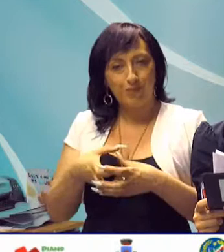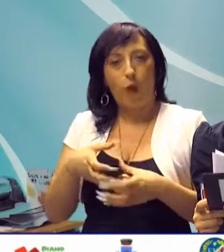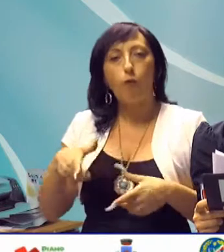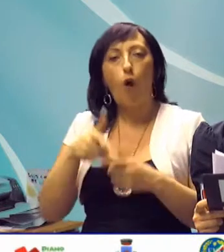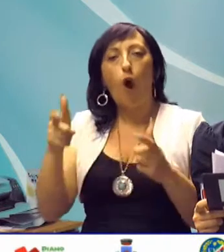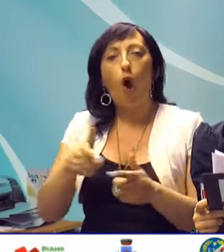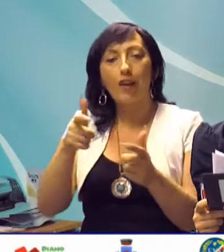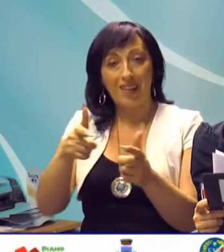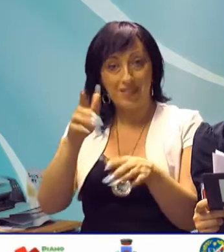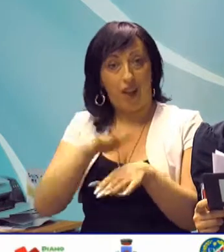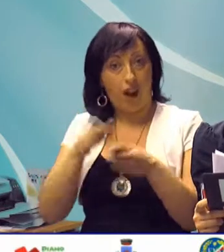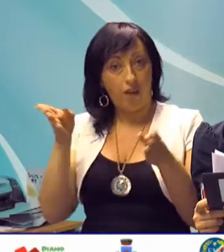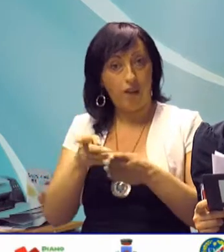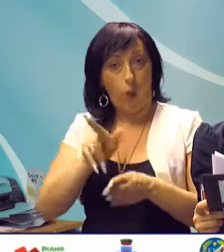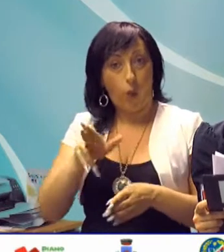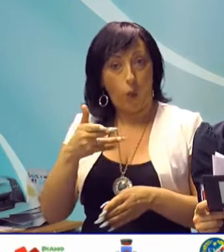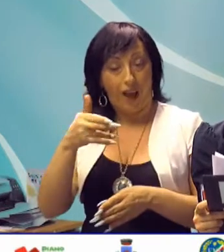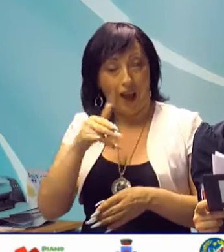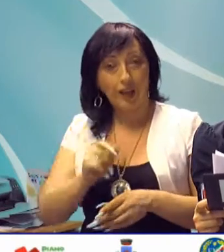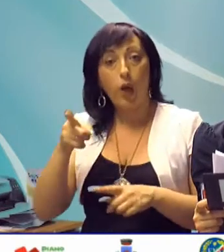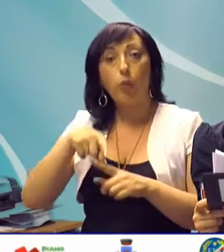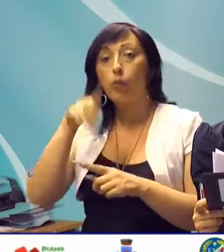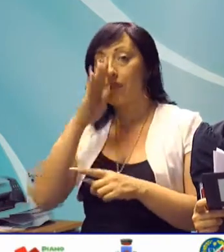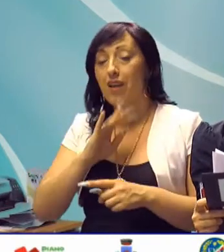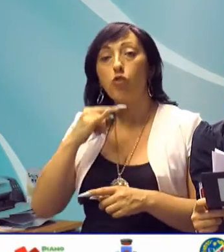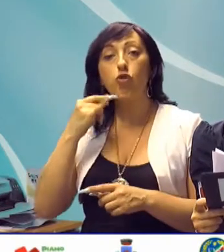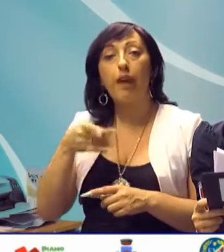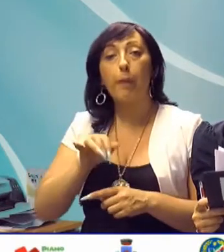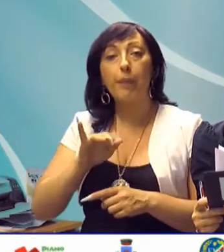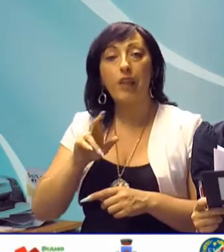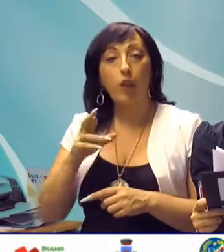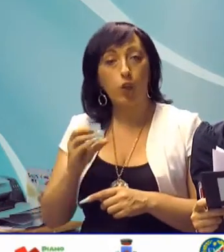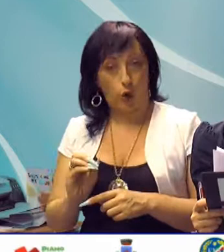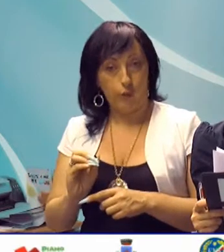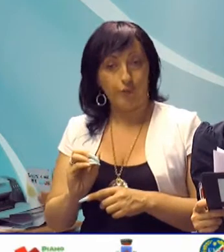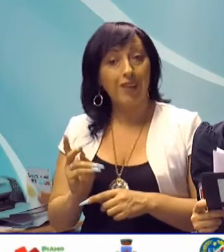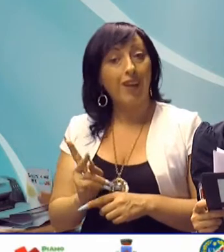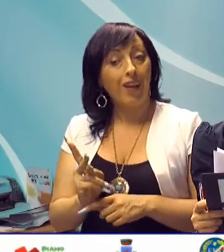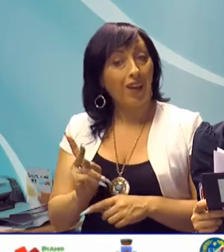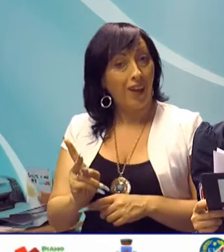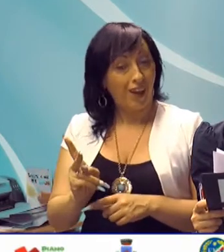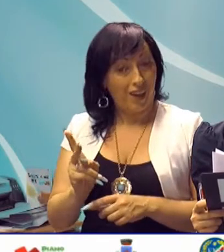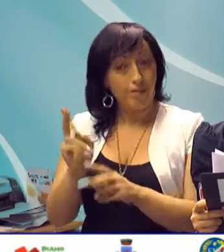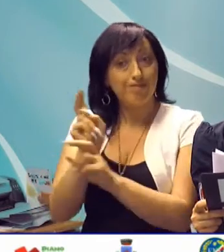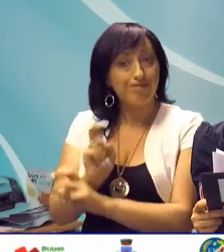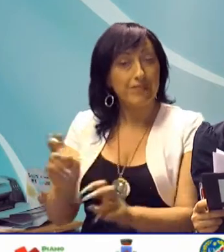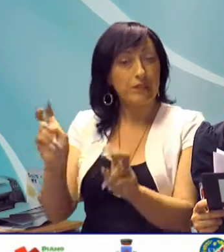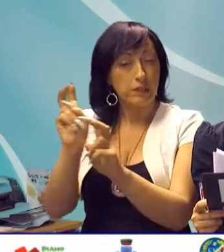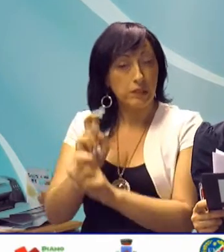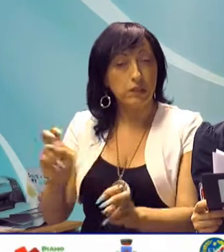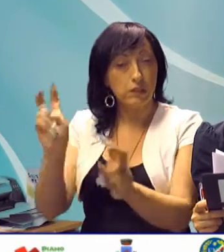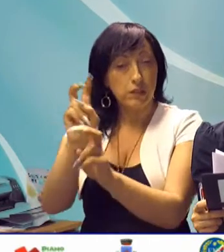Forestale di Vallo della Lucania e San Giovanni Appiro. In entrambi i casi, grazie ad accurate indagini,